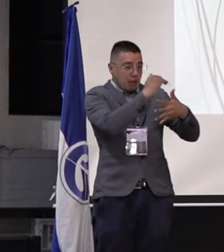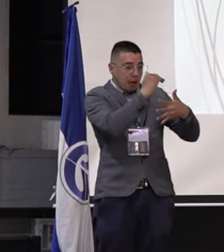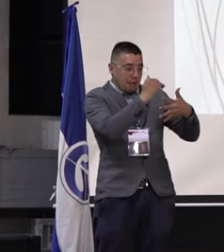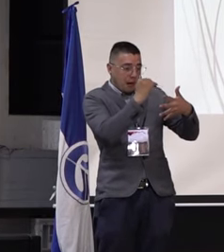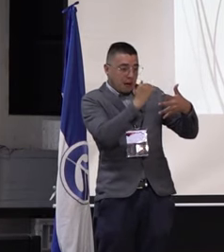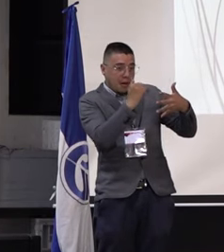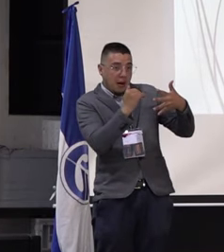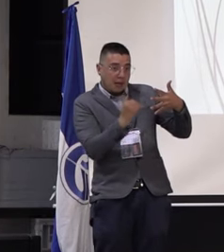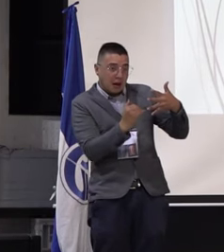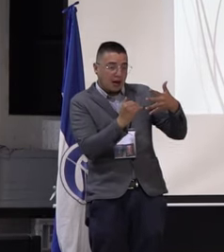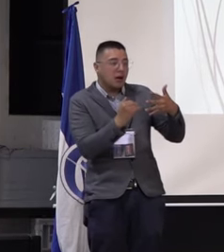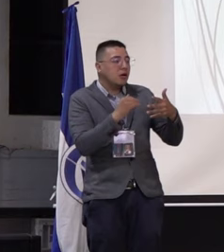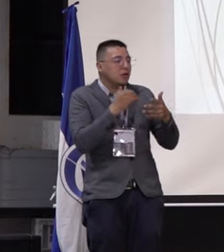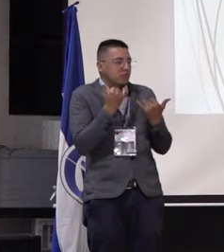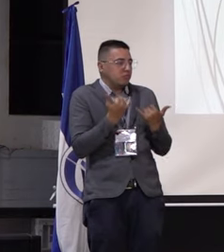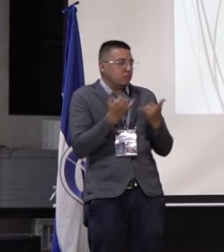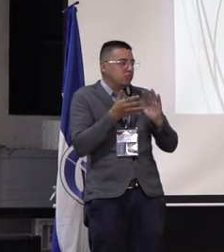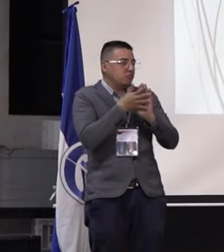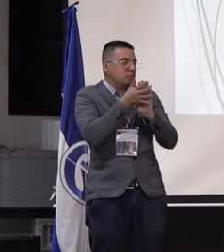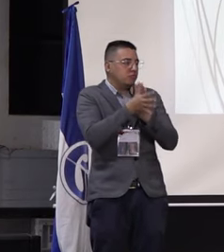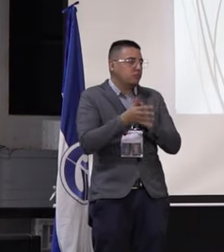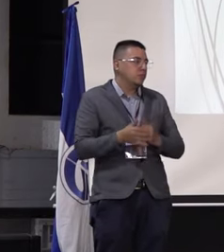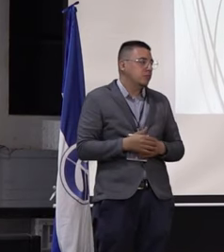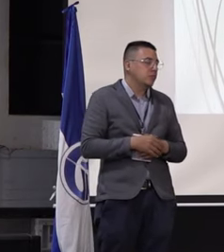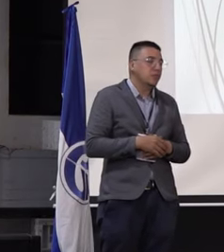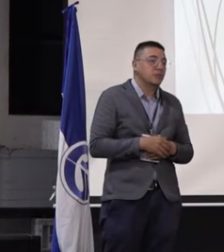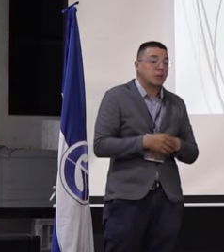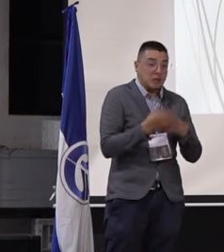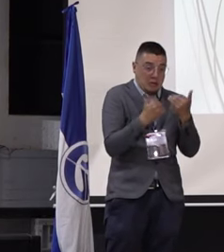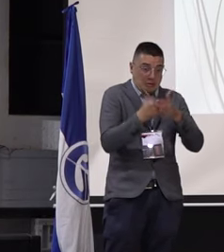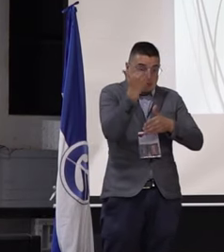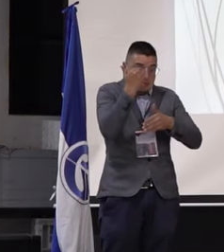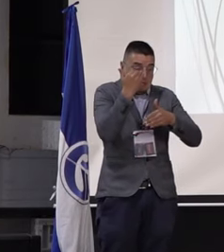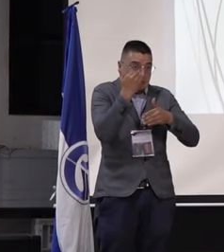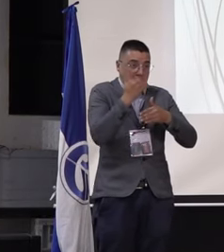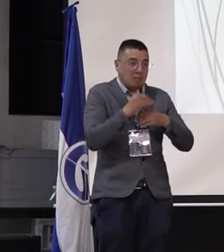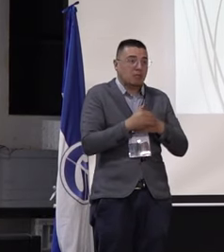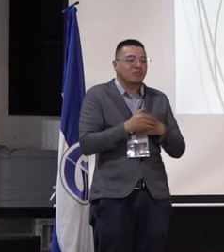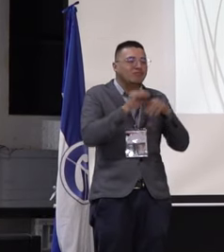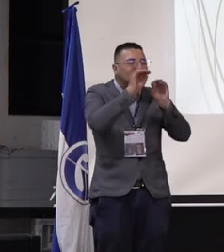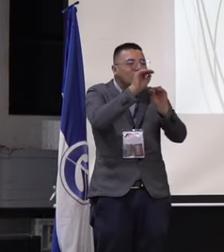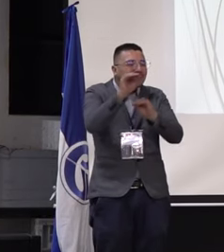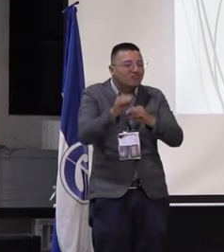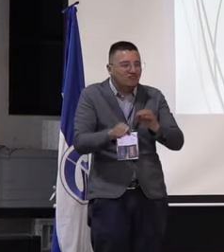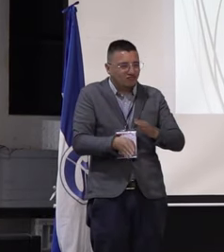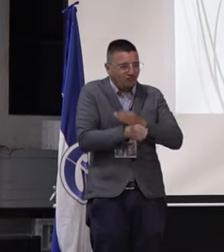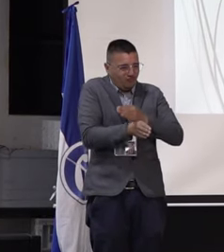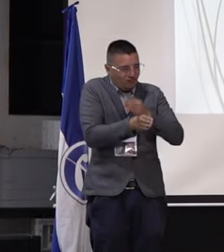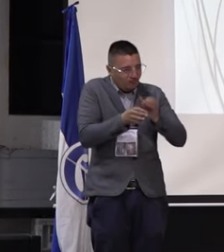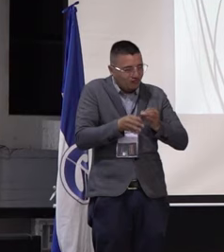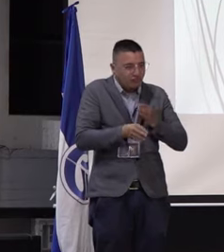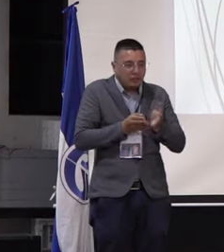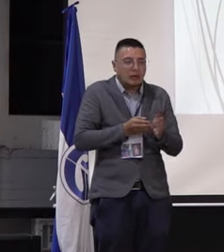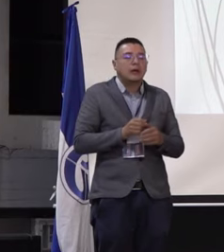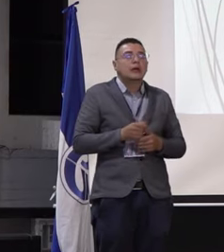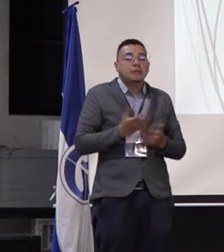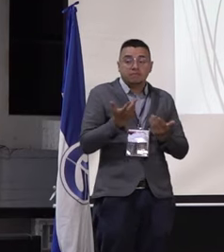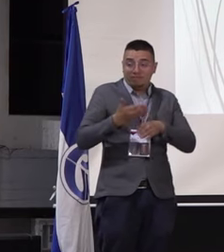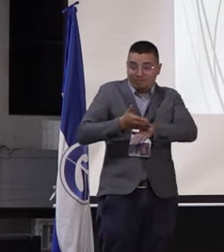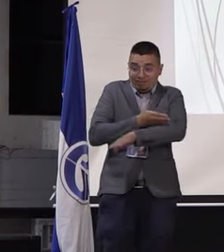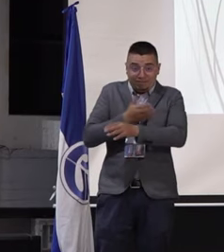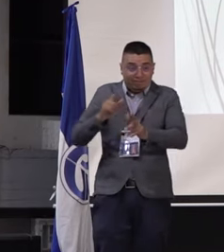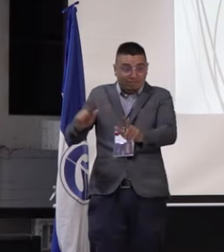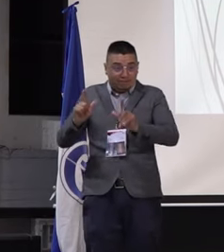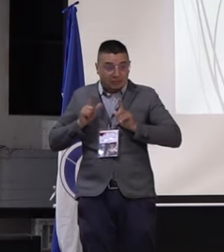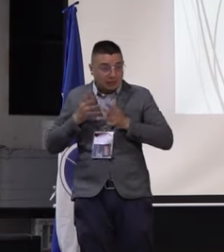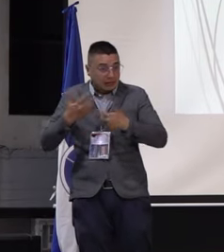uno con un poco más de detalle. Para iniciar con la formación continua, cuando nosotros salimos como egresados